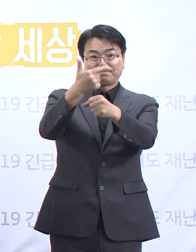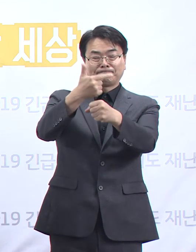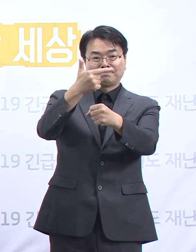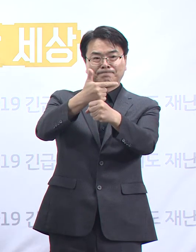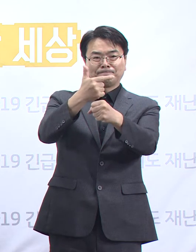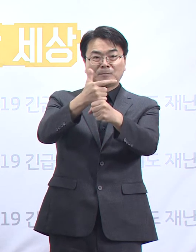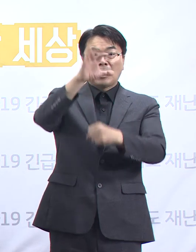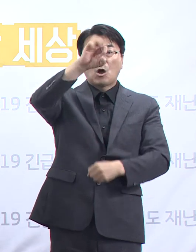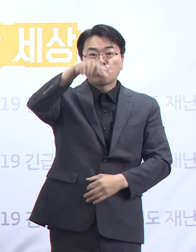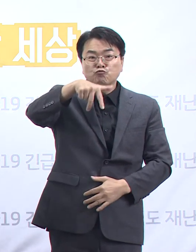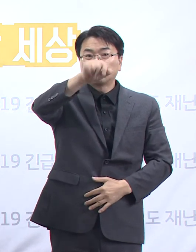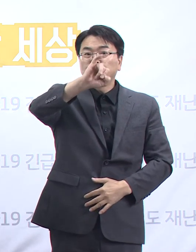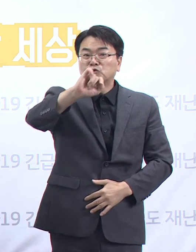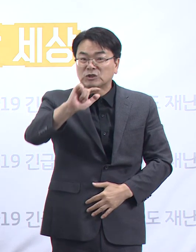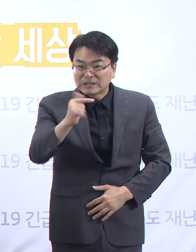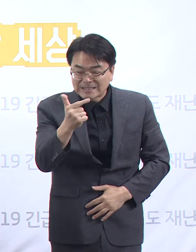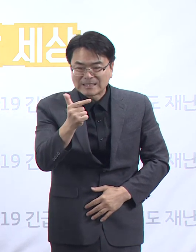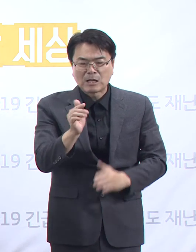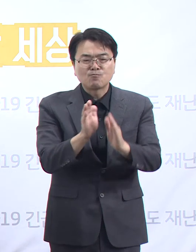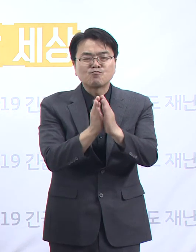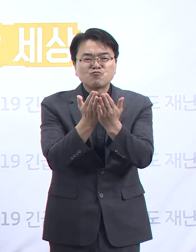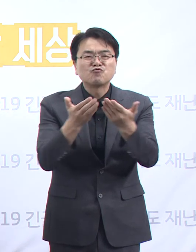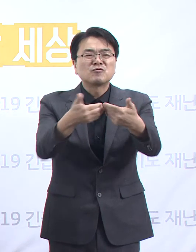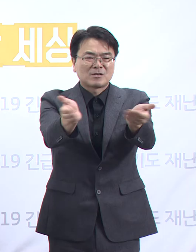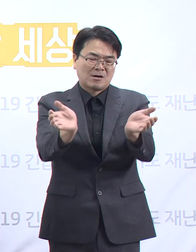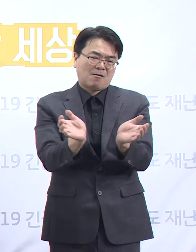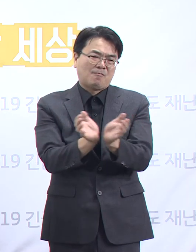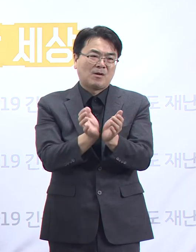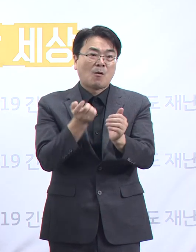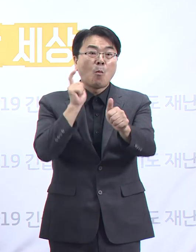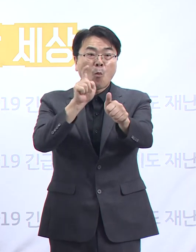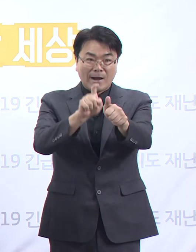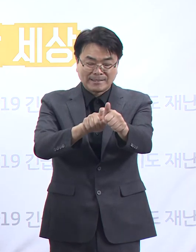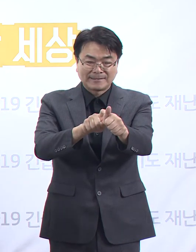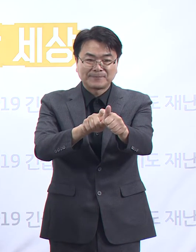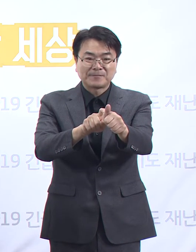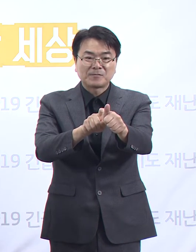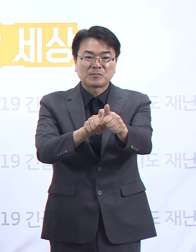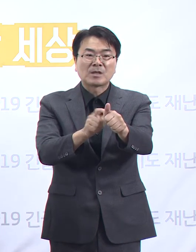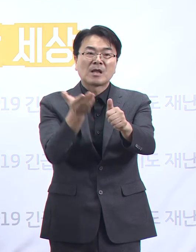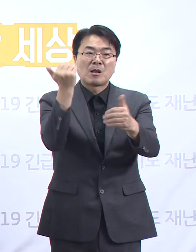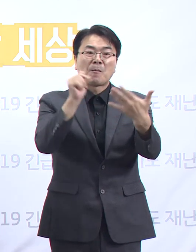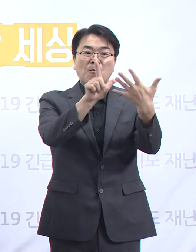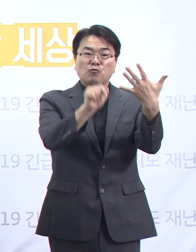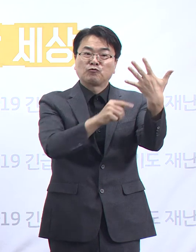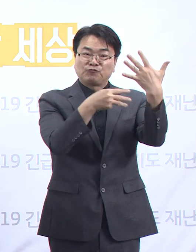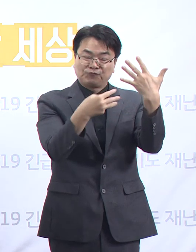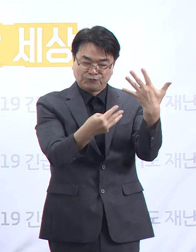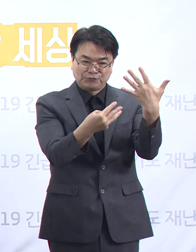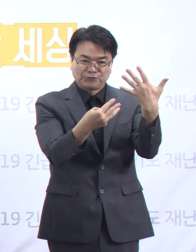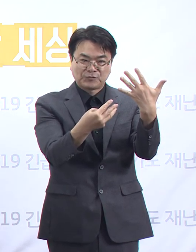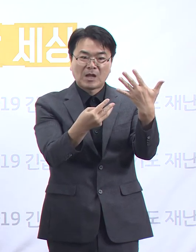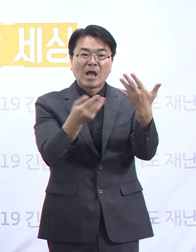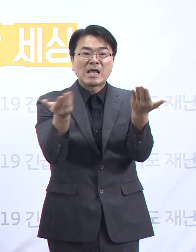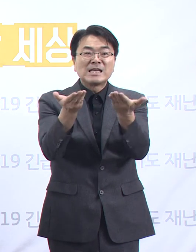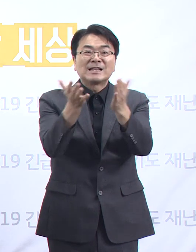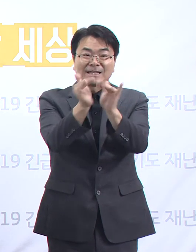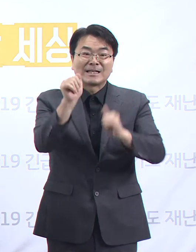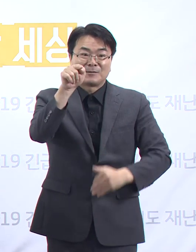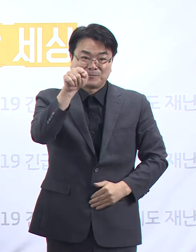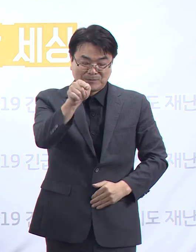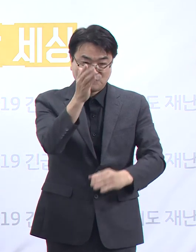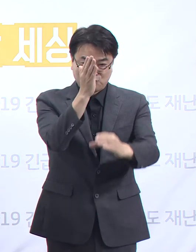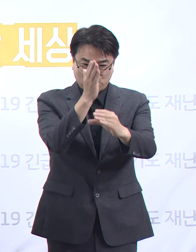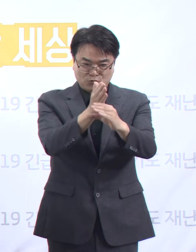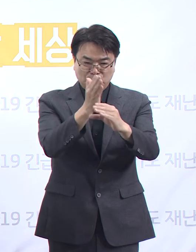웅진 북클럽 관련 확진 상황입니다. 지난 9월 3일, 북클럽 큐레이터의 확진을 시작으로 직장